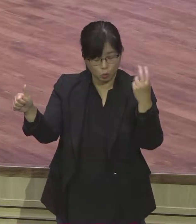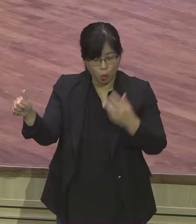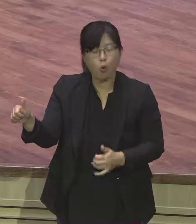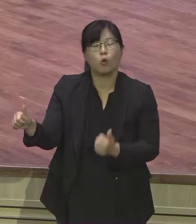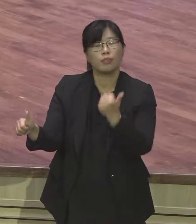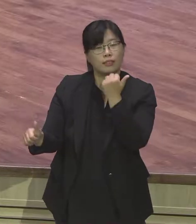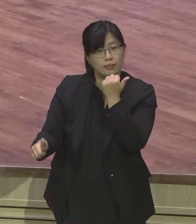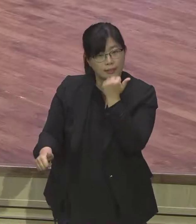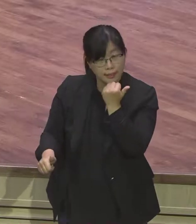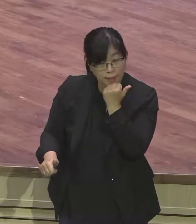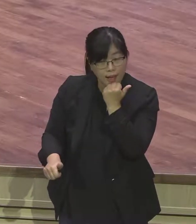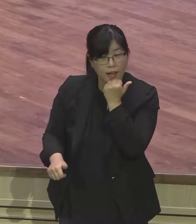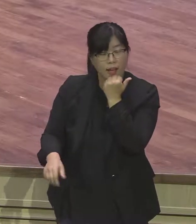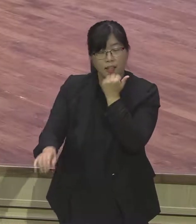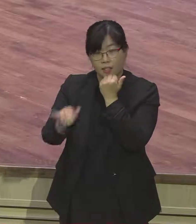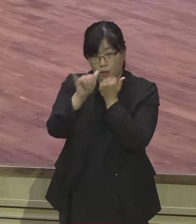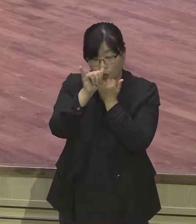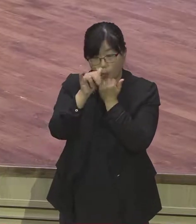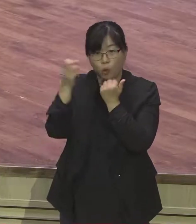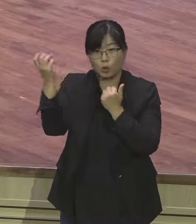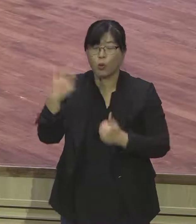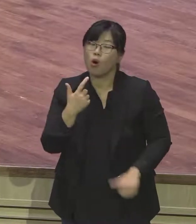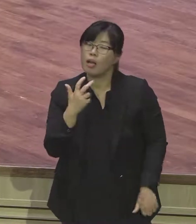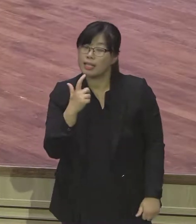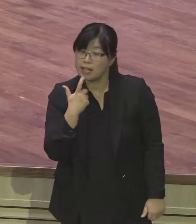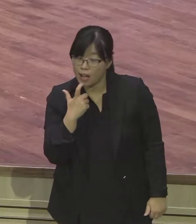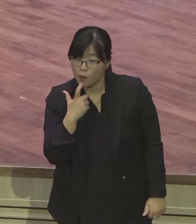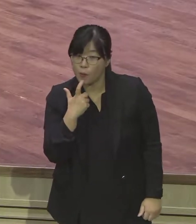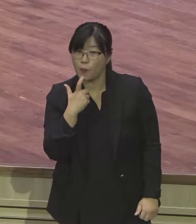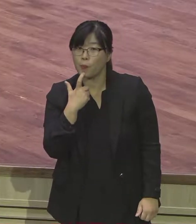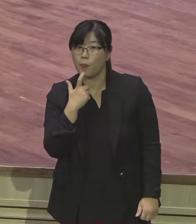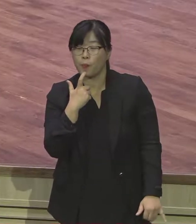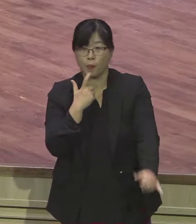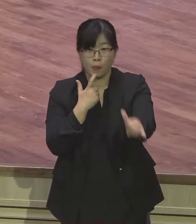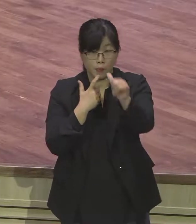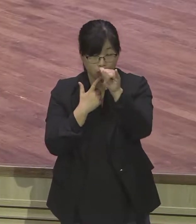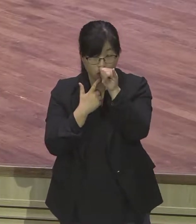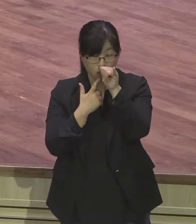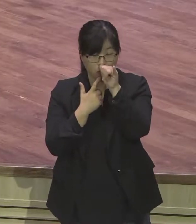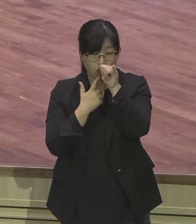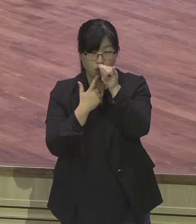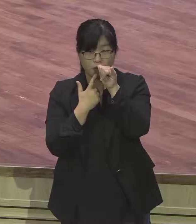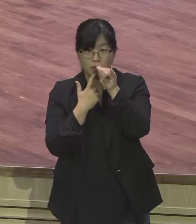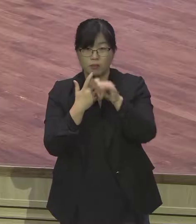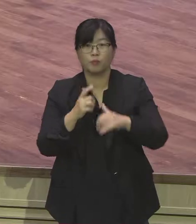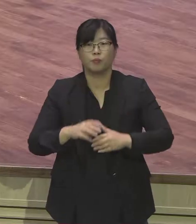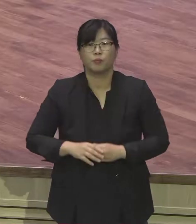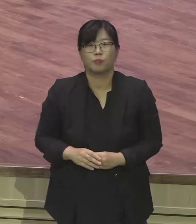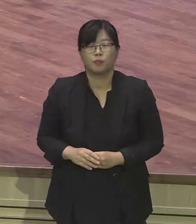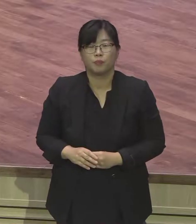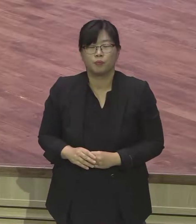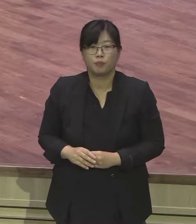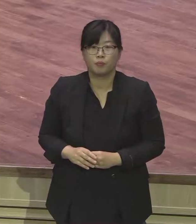야곱이라고 할 때는 이제 영적으로 변화된 신분에 걸맞는 축복을 누리는 삶 그리고